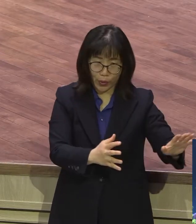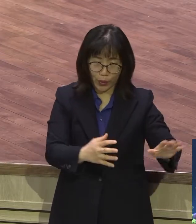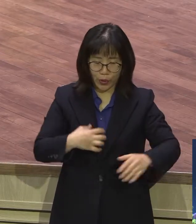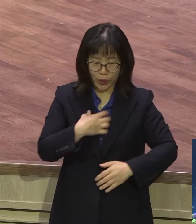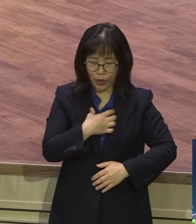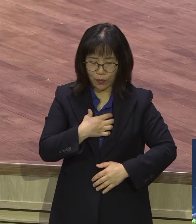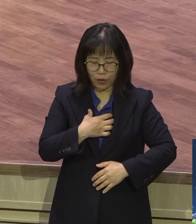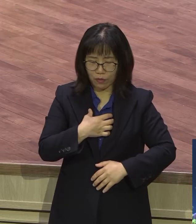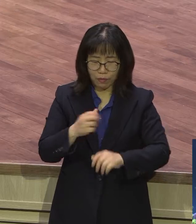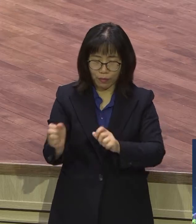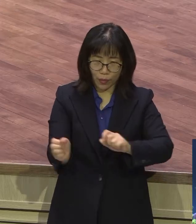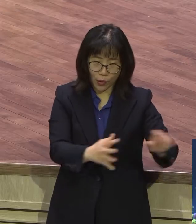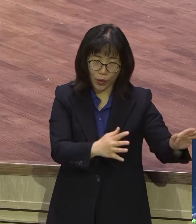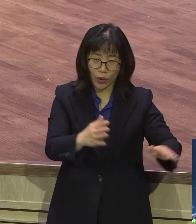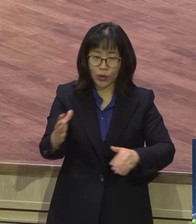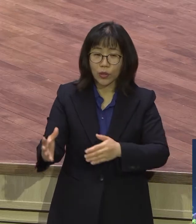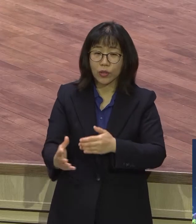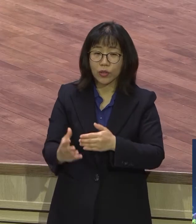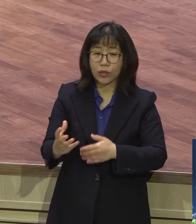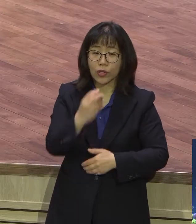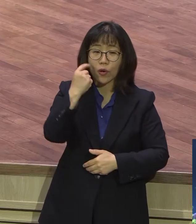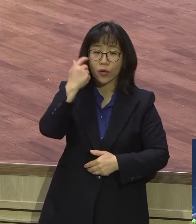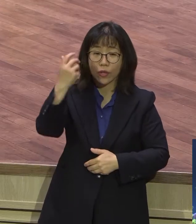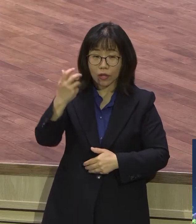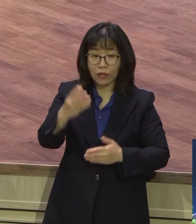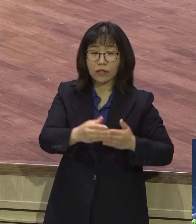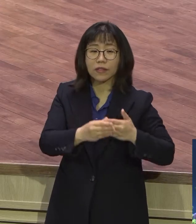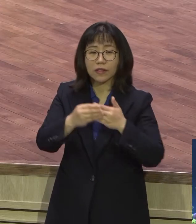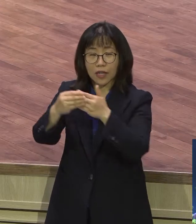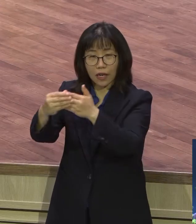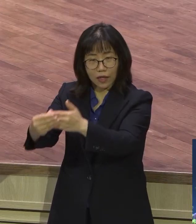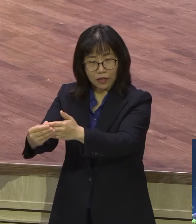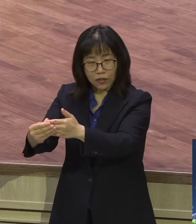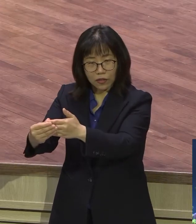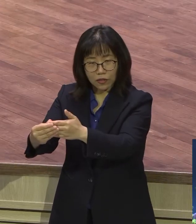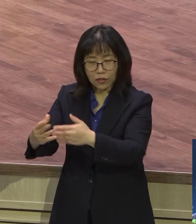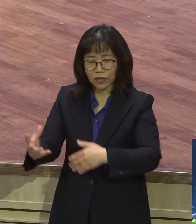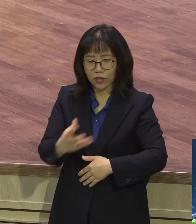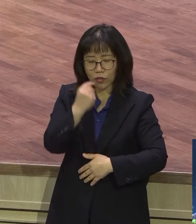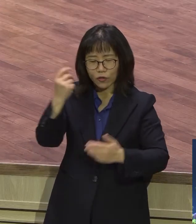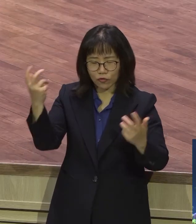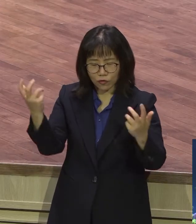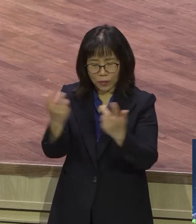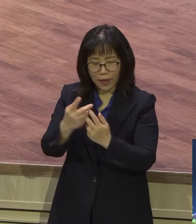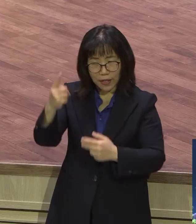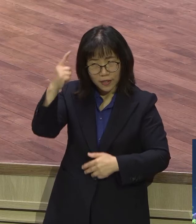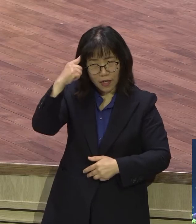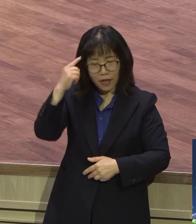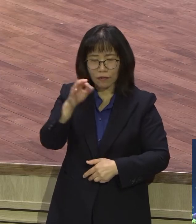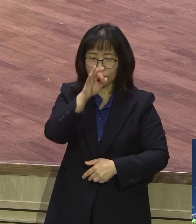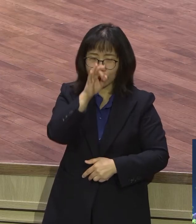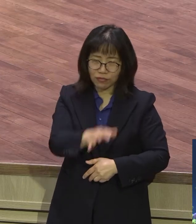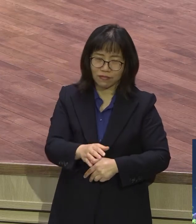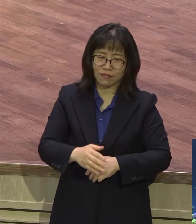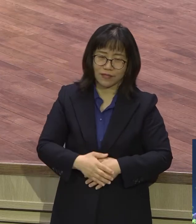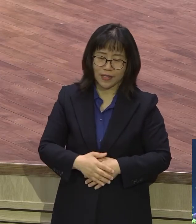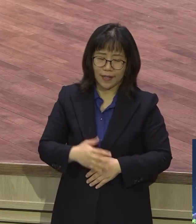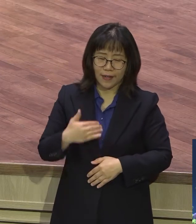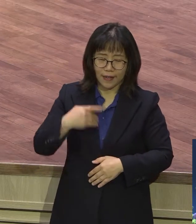하나님의 인도 따라가는 거요 그게 성령 충만 내 생각이 없어 내 세상적인 계산이 없어 성령